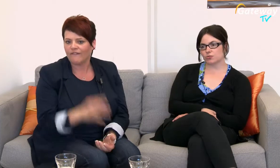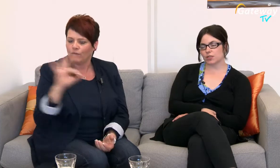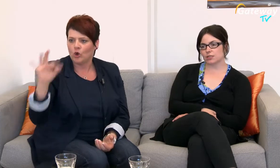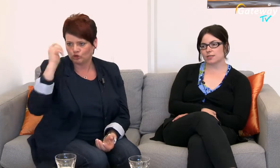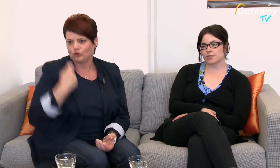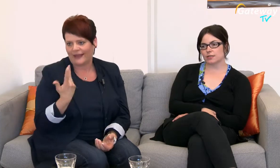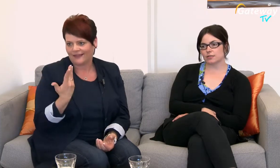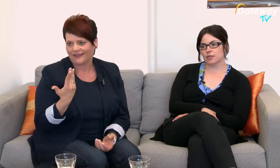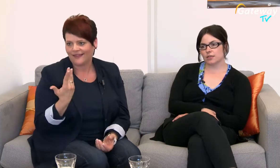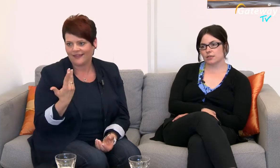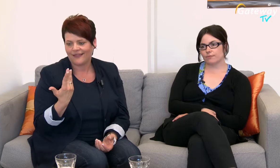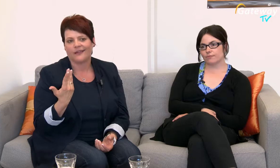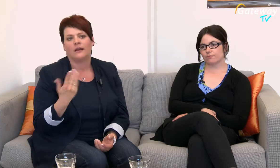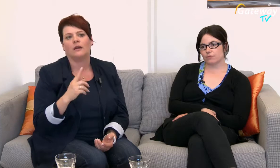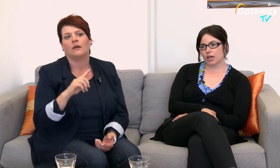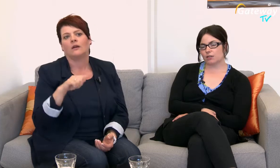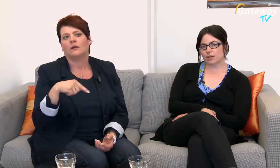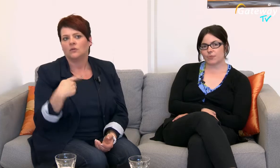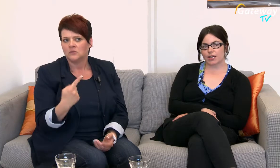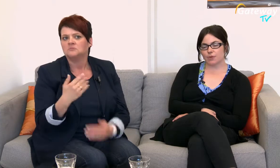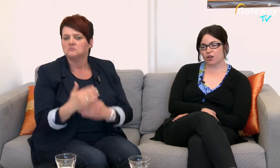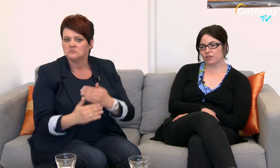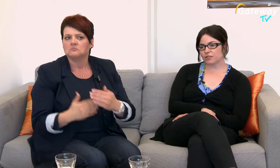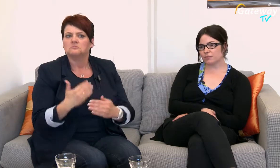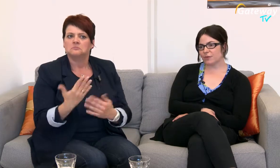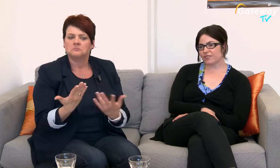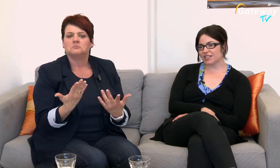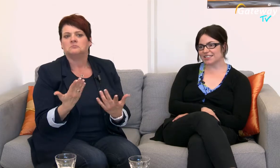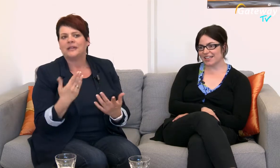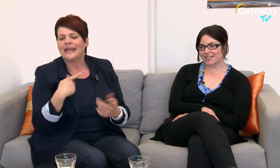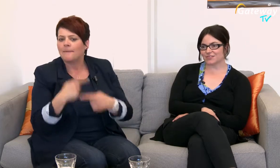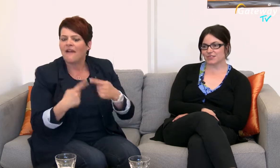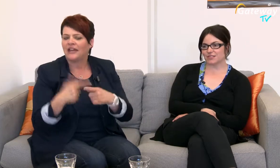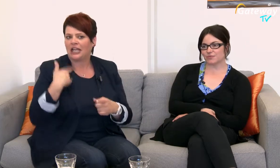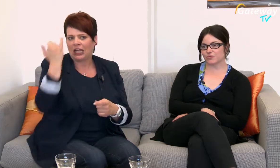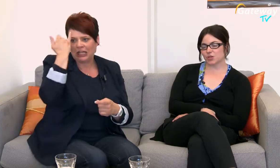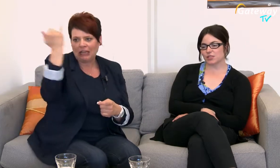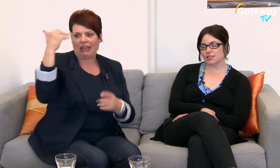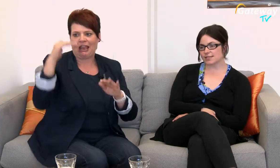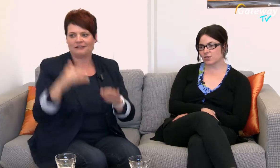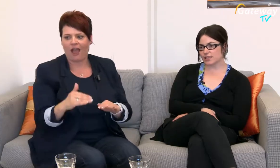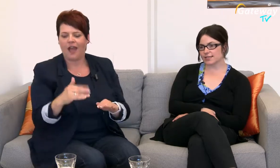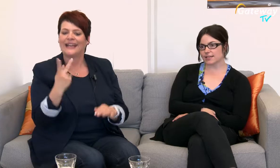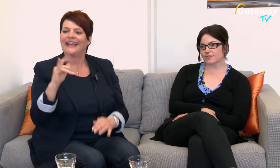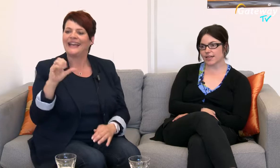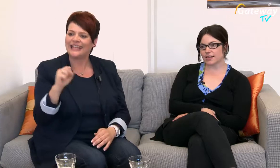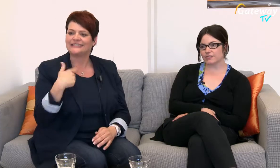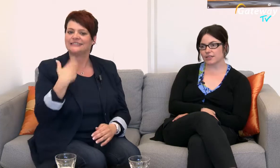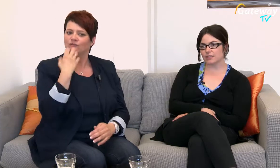Studieninteressierten Ja, und ich habe ja immer auch immer mal wieder Ideen und wollte KISS auch letztendlich weiterentwickeln